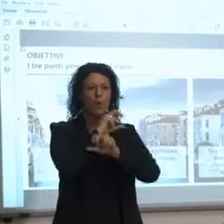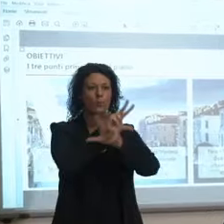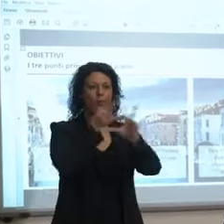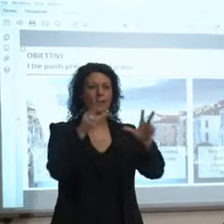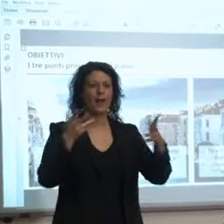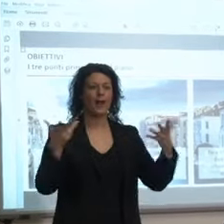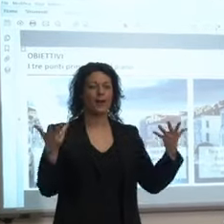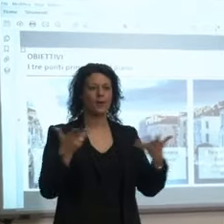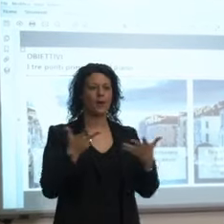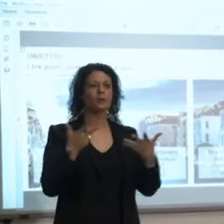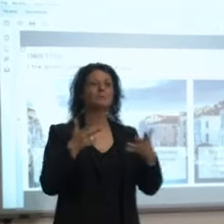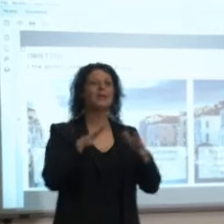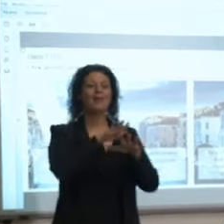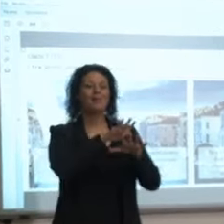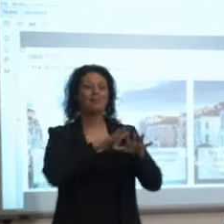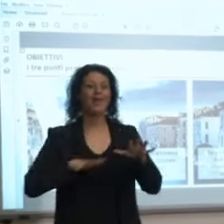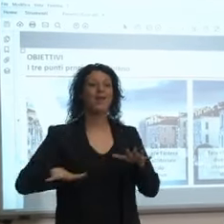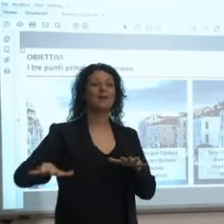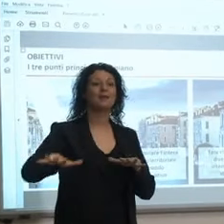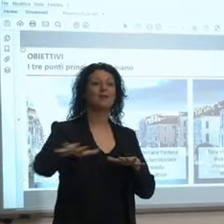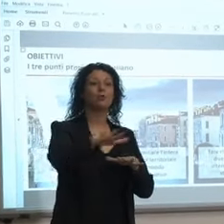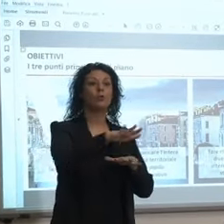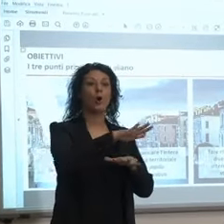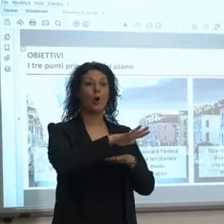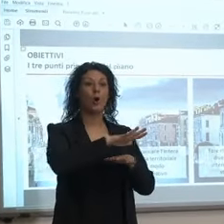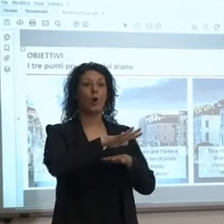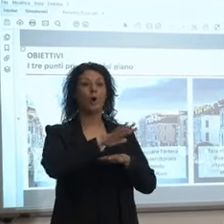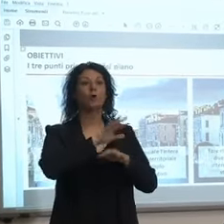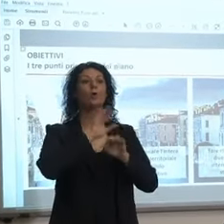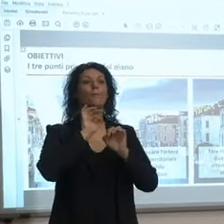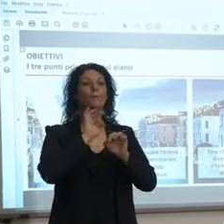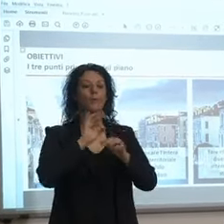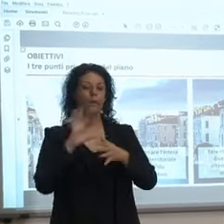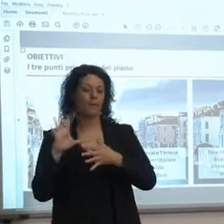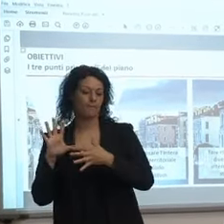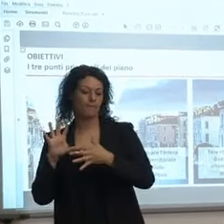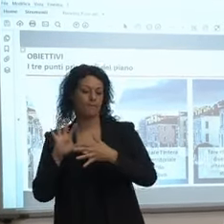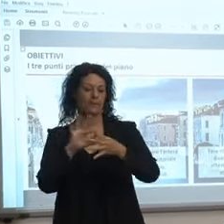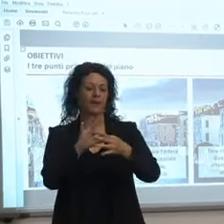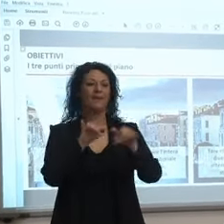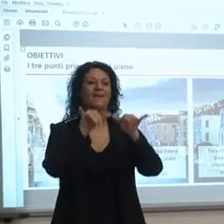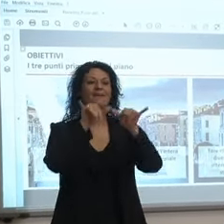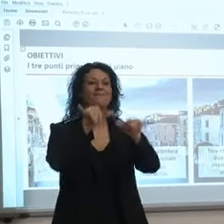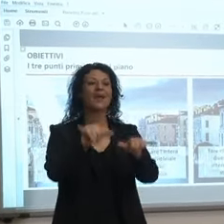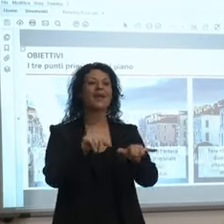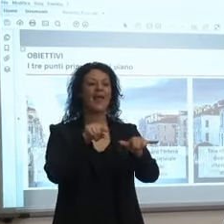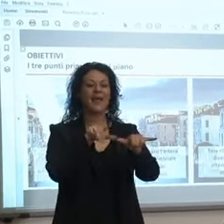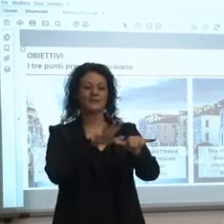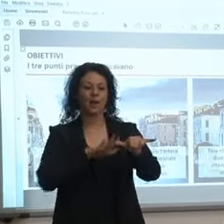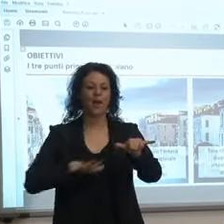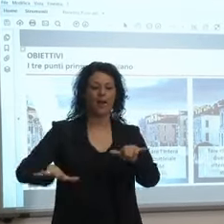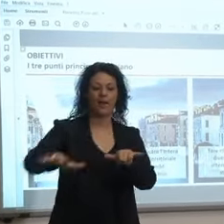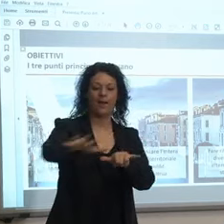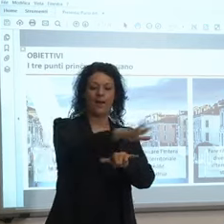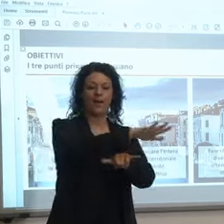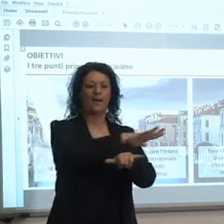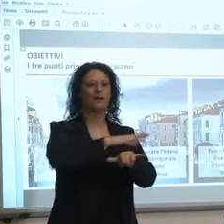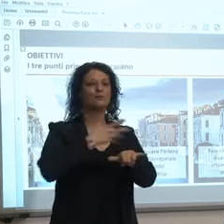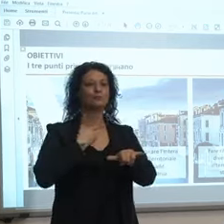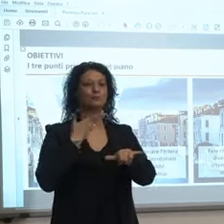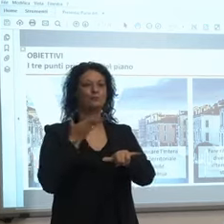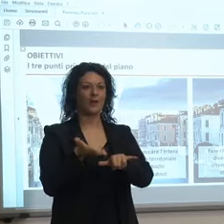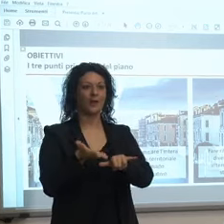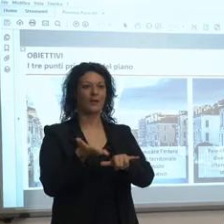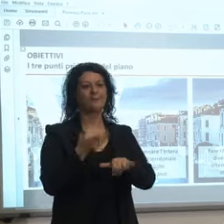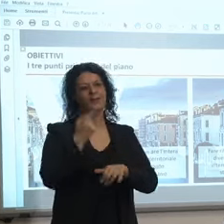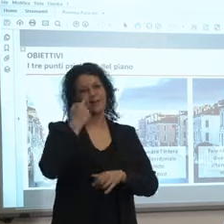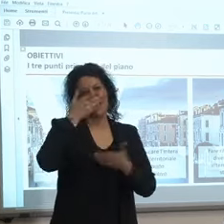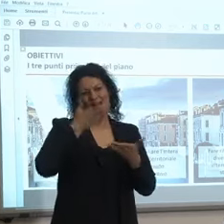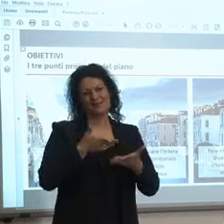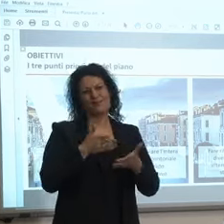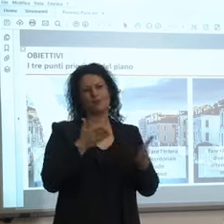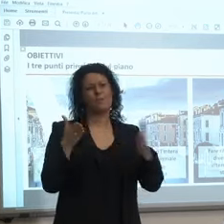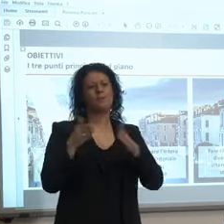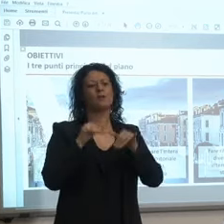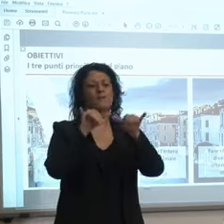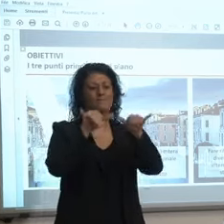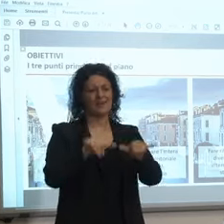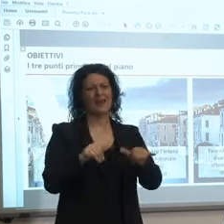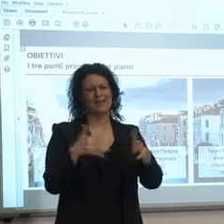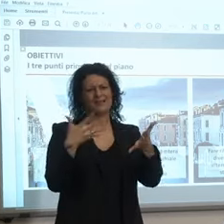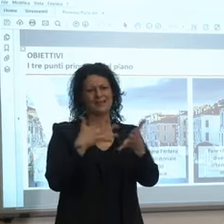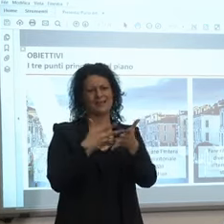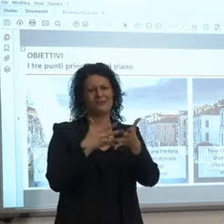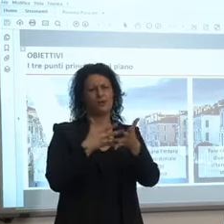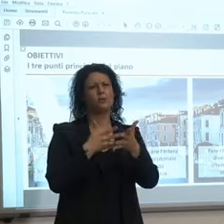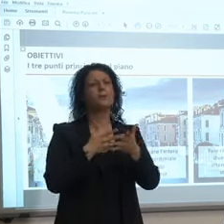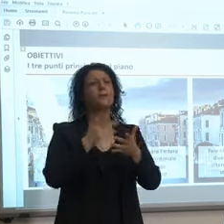si attacca come dicevo prima a Venezia per comunicare non solo Venezia che è in difficoltà in questo momento ma anche i borghi